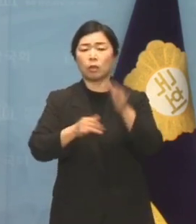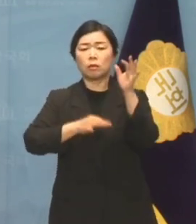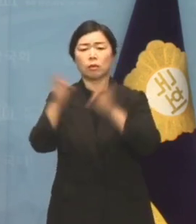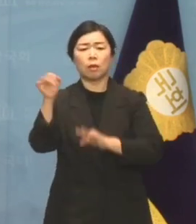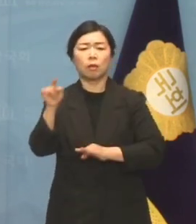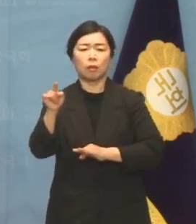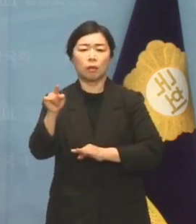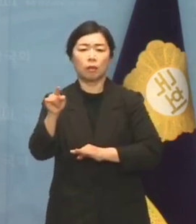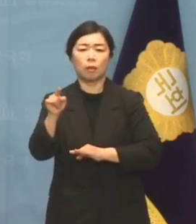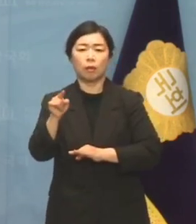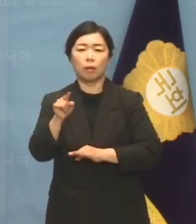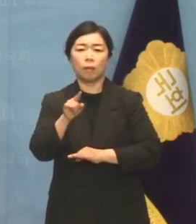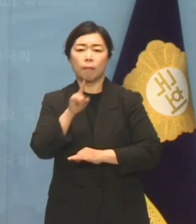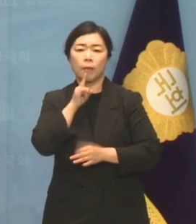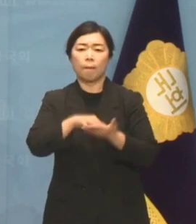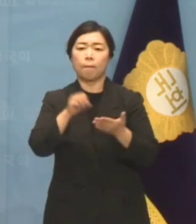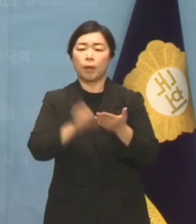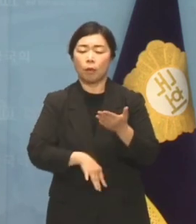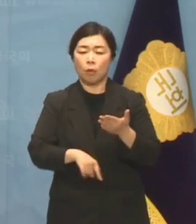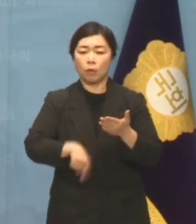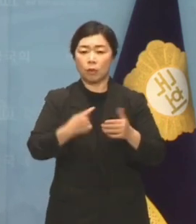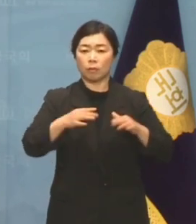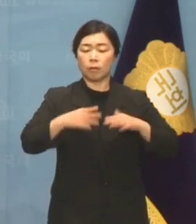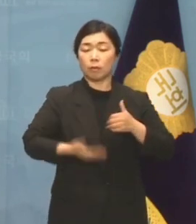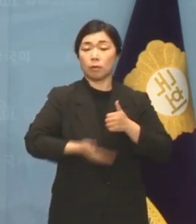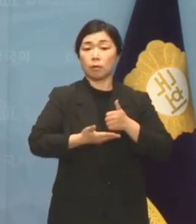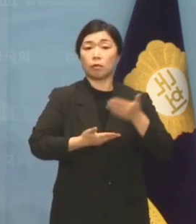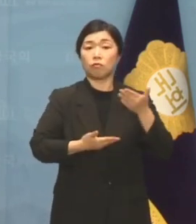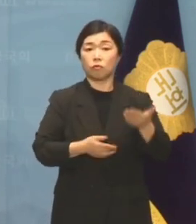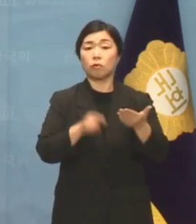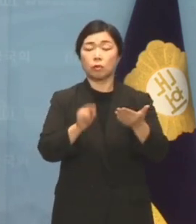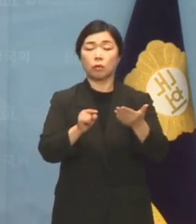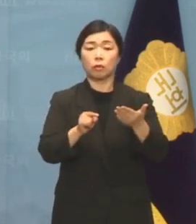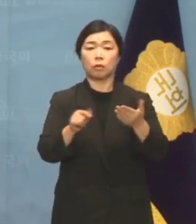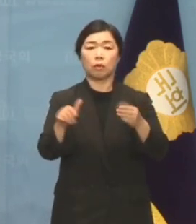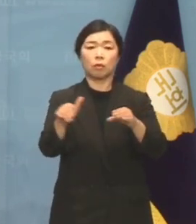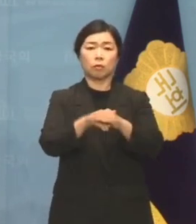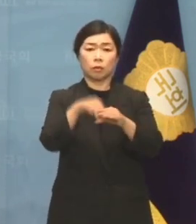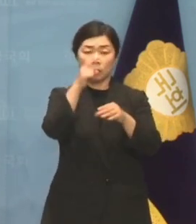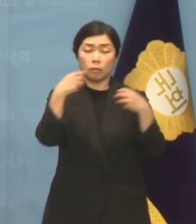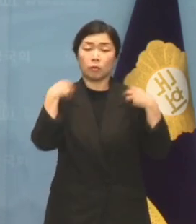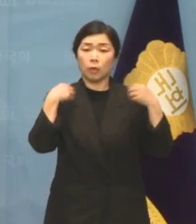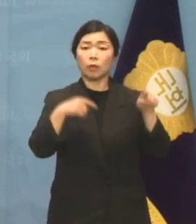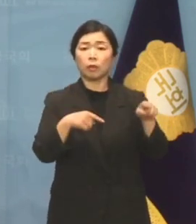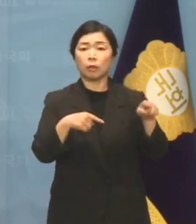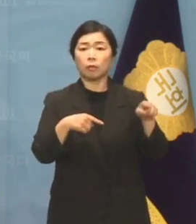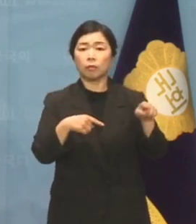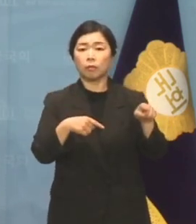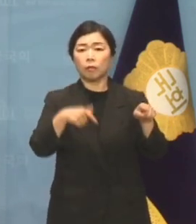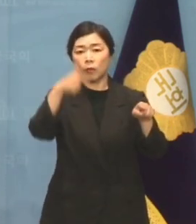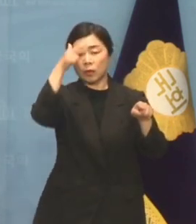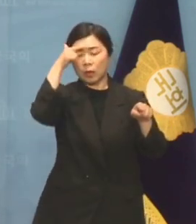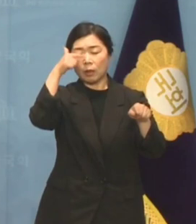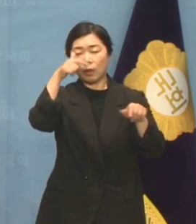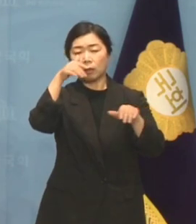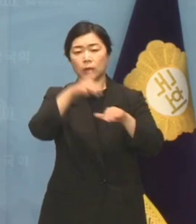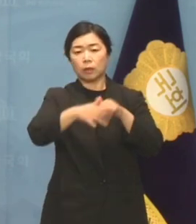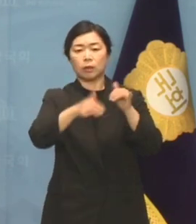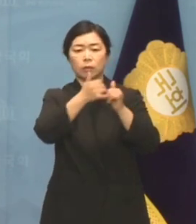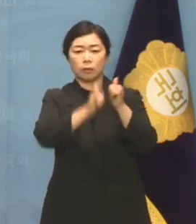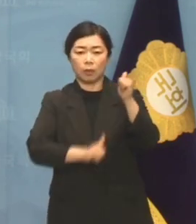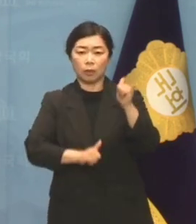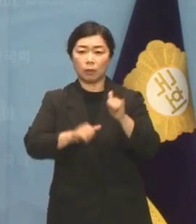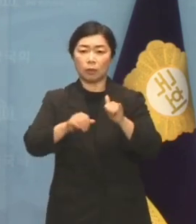자아자천하려는 문재인 전 대통령에게 고정과 함께하는 서점 운영에